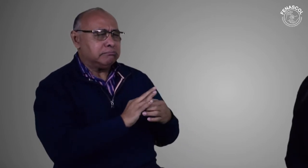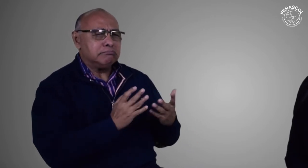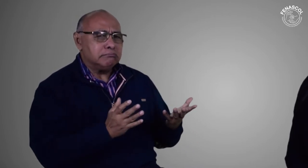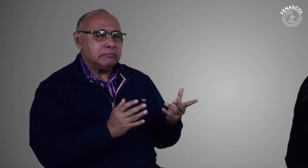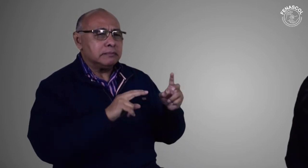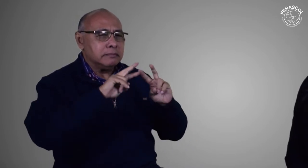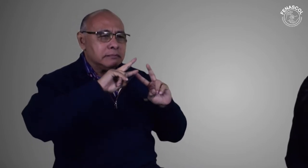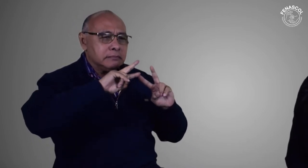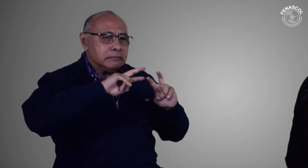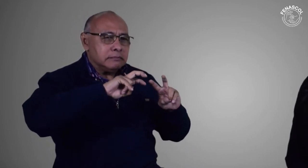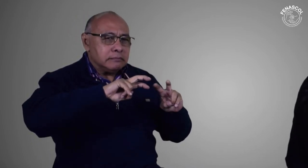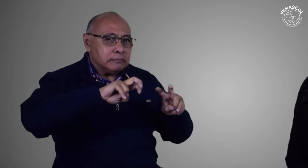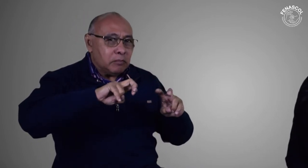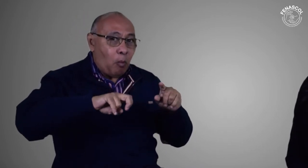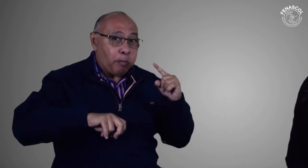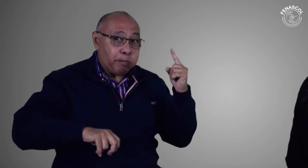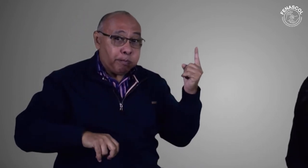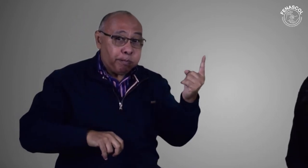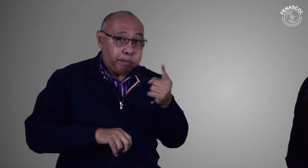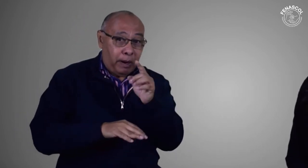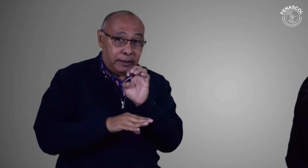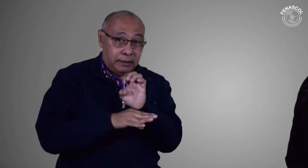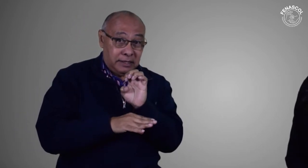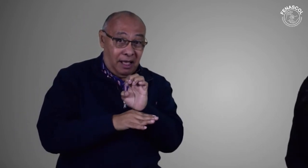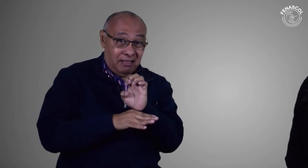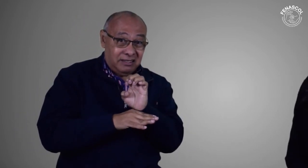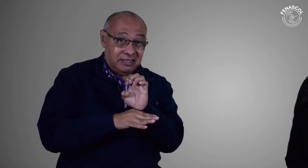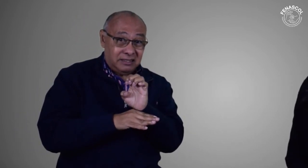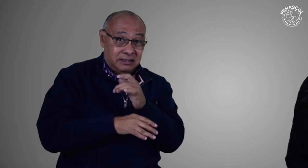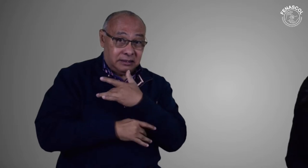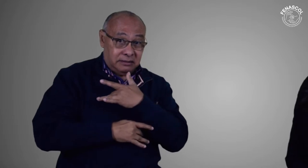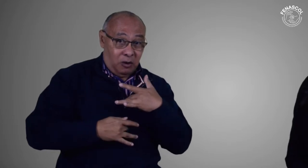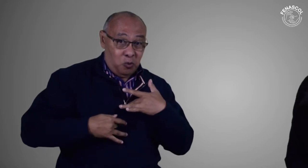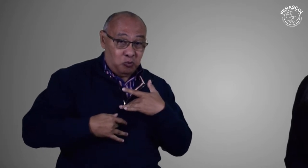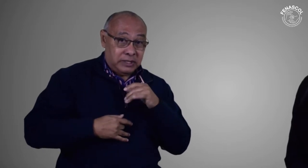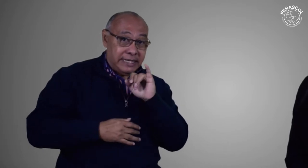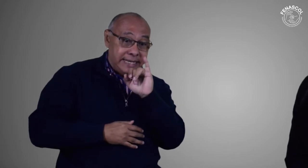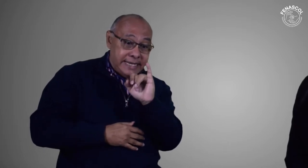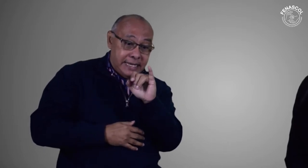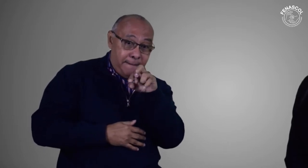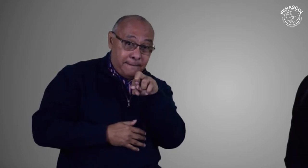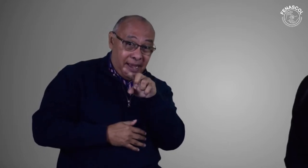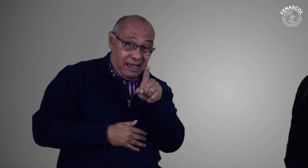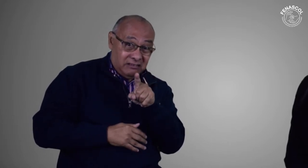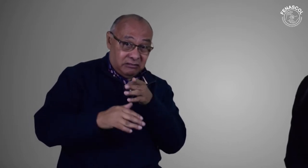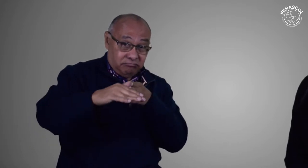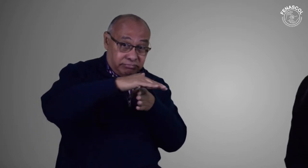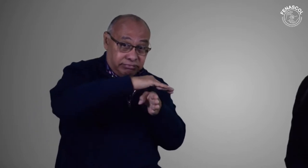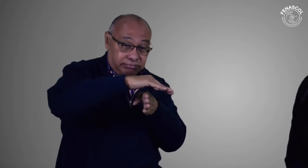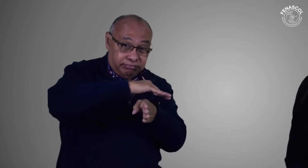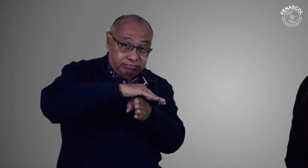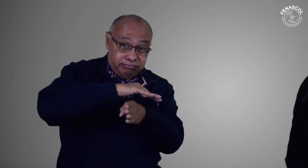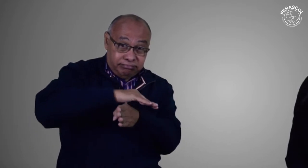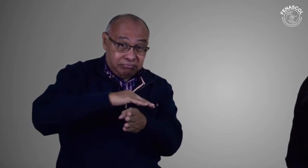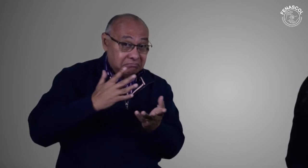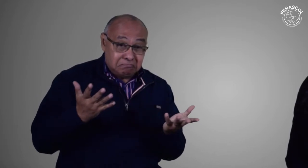apoyaremos para evidenciar la situación actual de las EPS frente al tema de